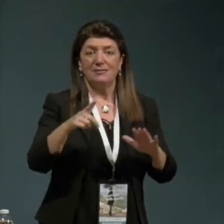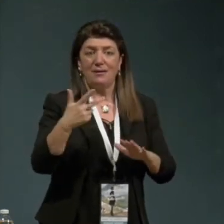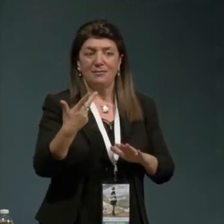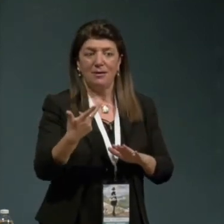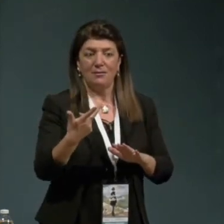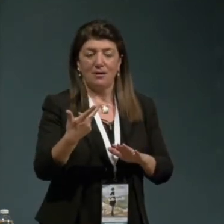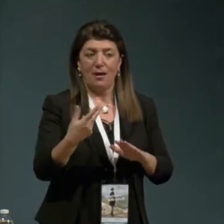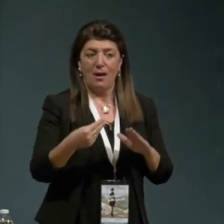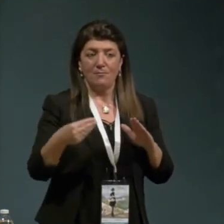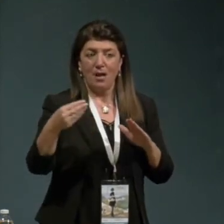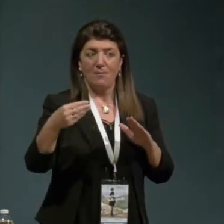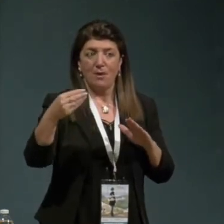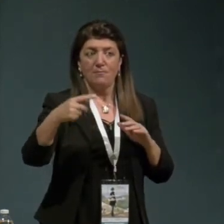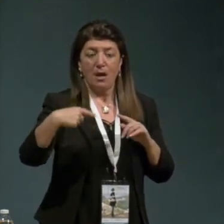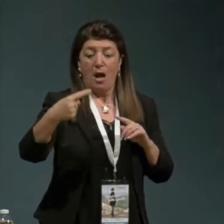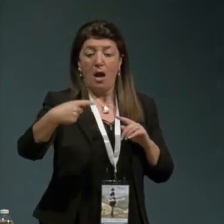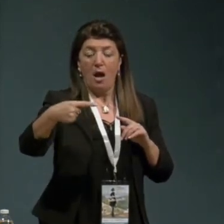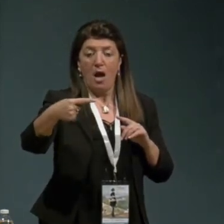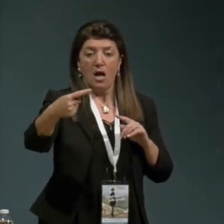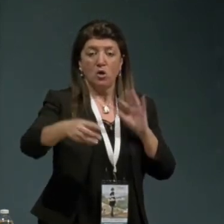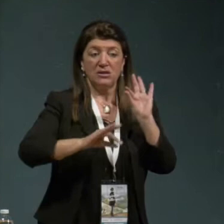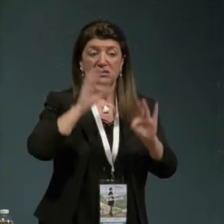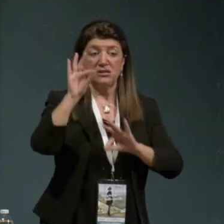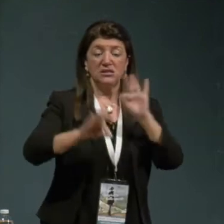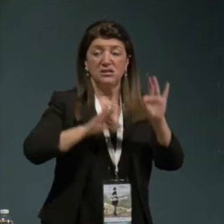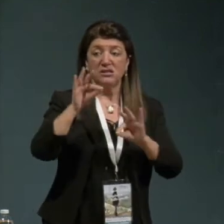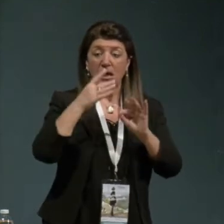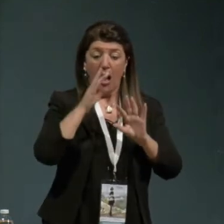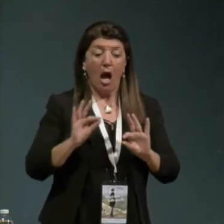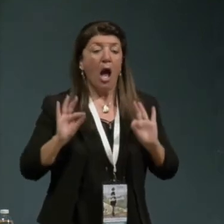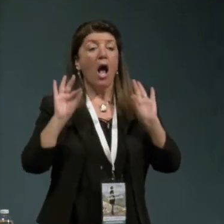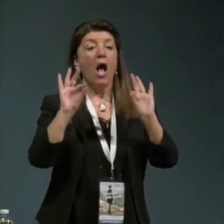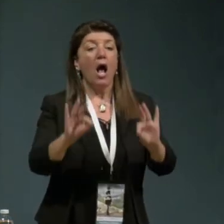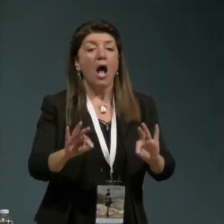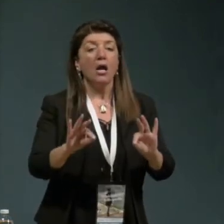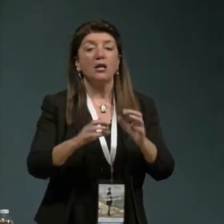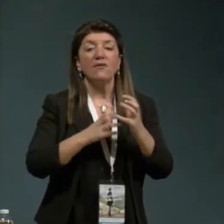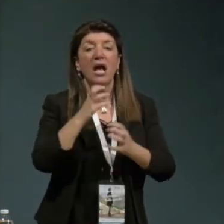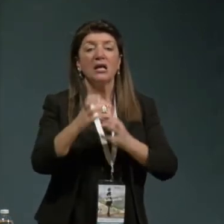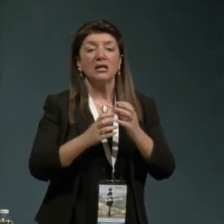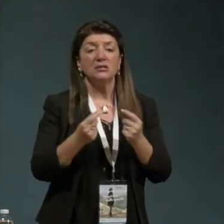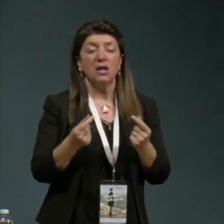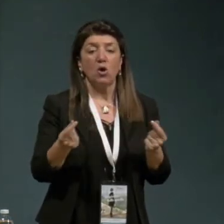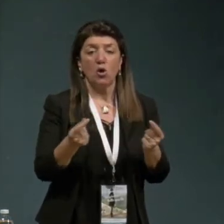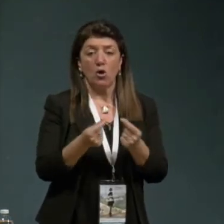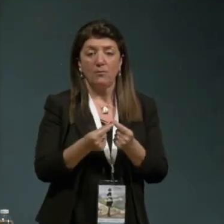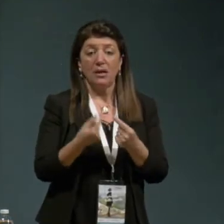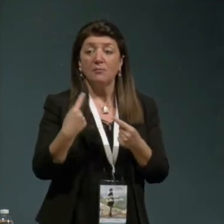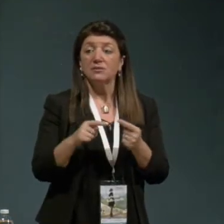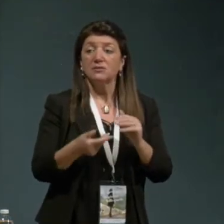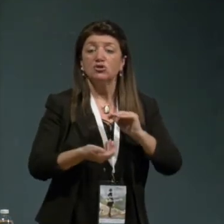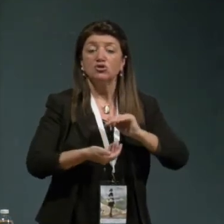una contestazione perché è arrivata una crisi economica e questa società di prosperità